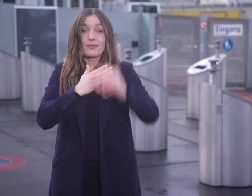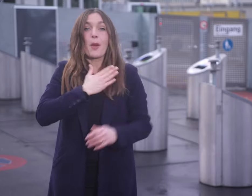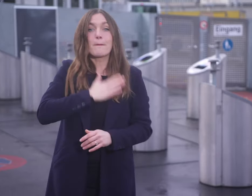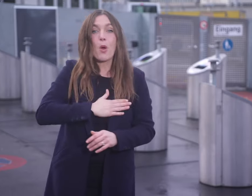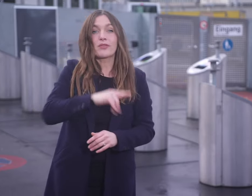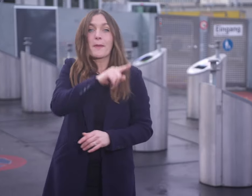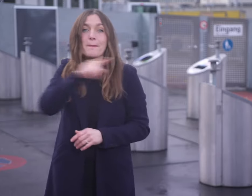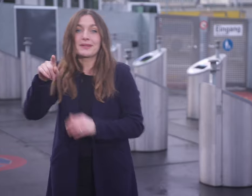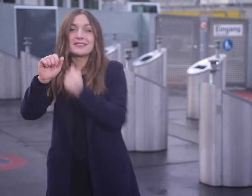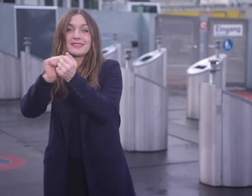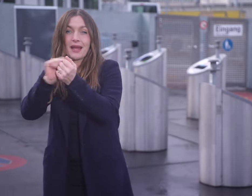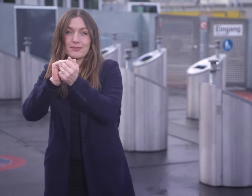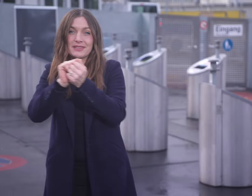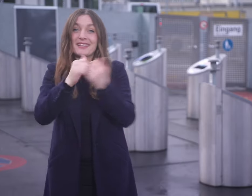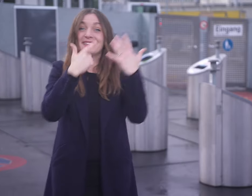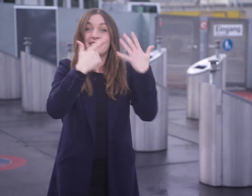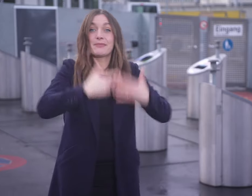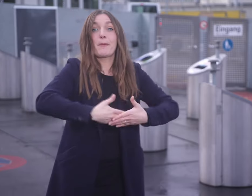Sonn- und Feiertagen und in der Nacht ist sie untersagt.